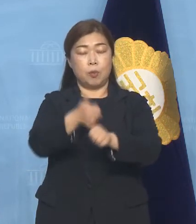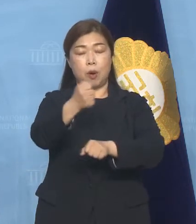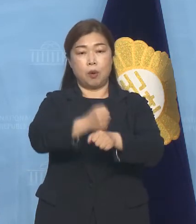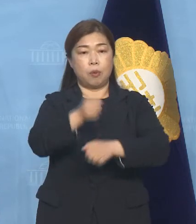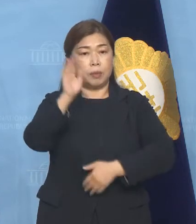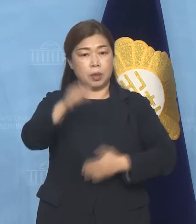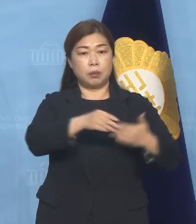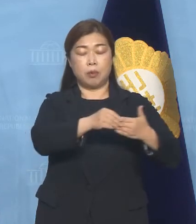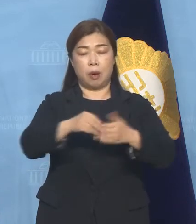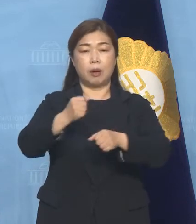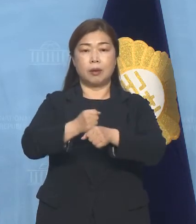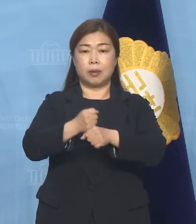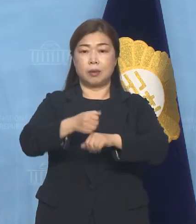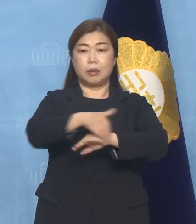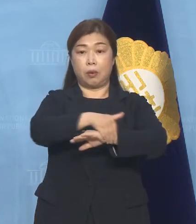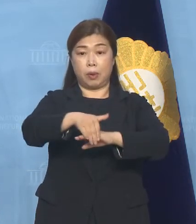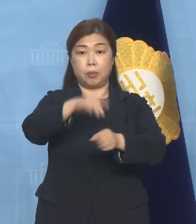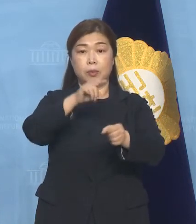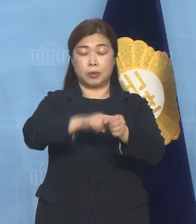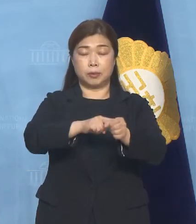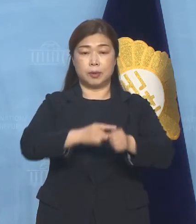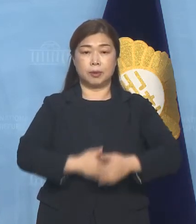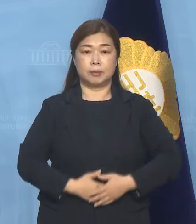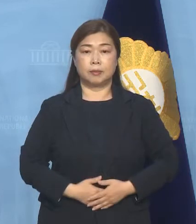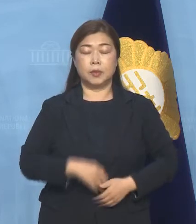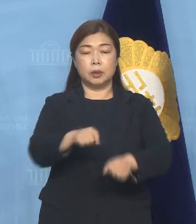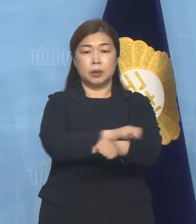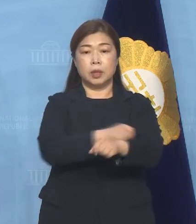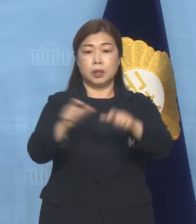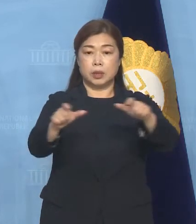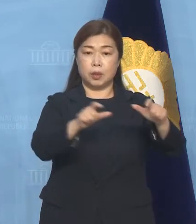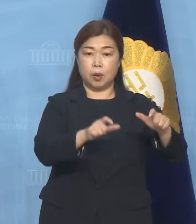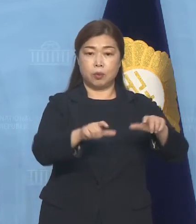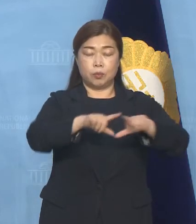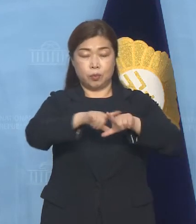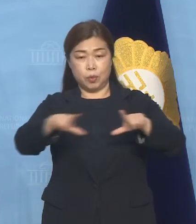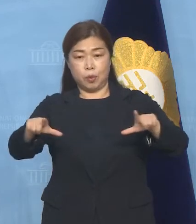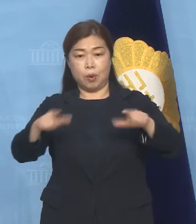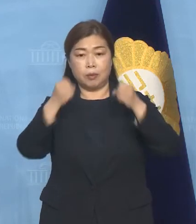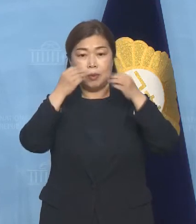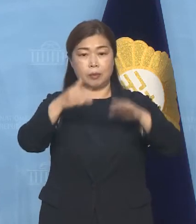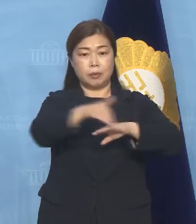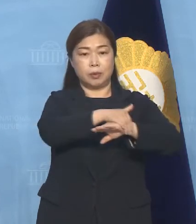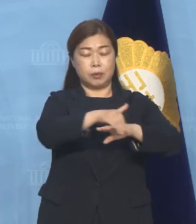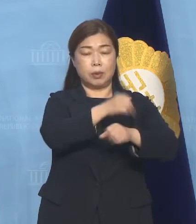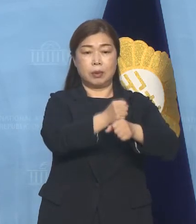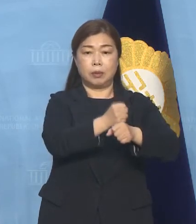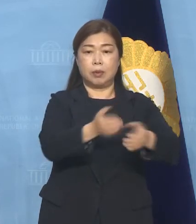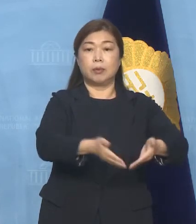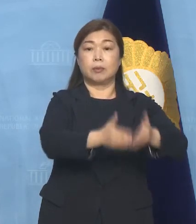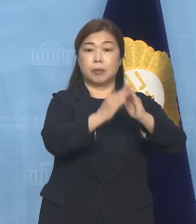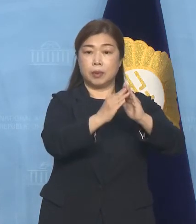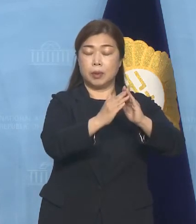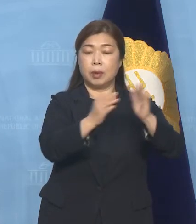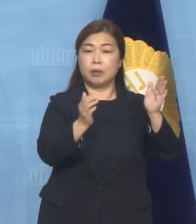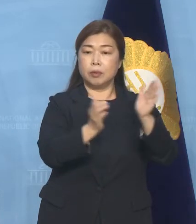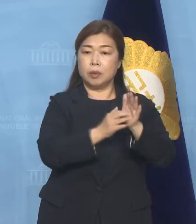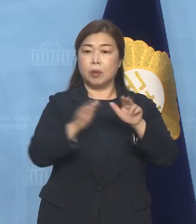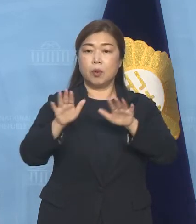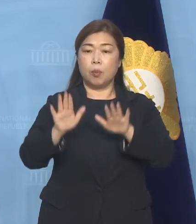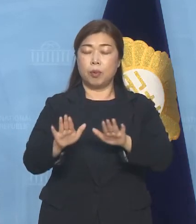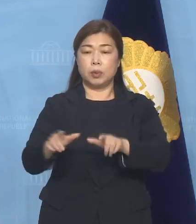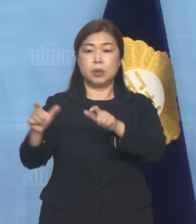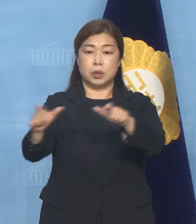선도하겠다는 의미를 갖고 있습니다 특히 지역균형 뉴딜을 신설해서 이번